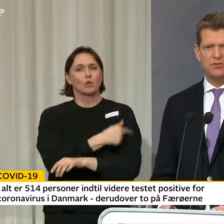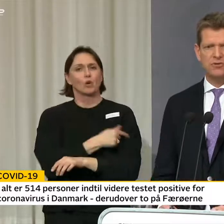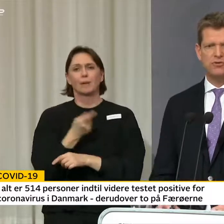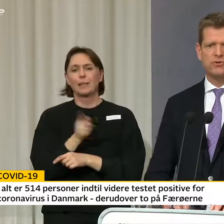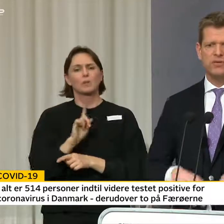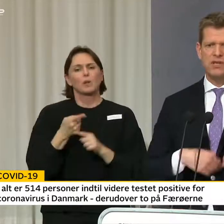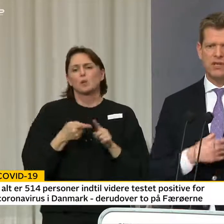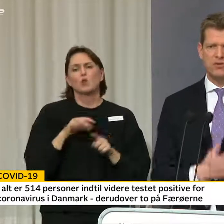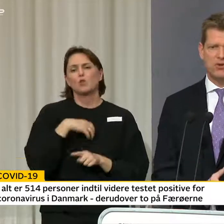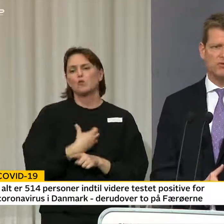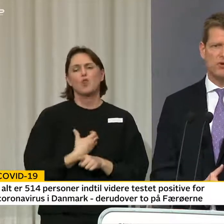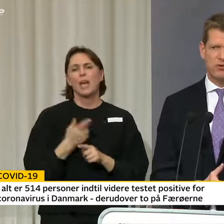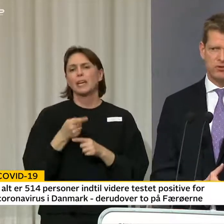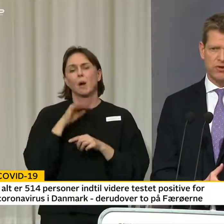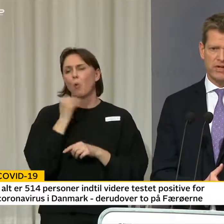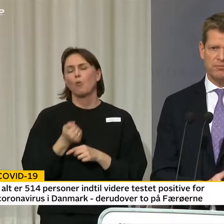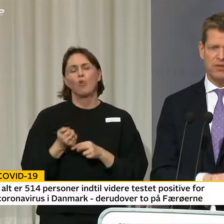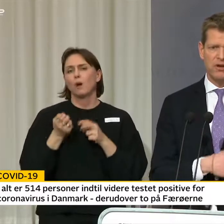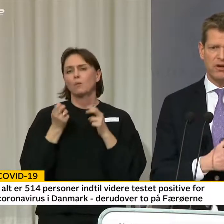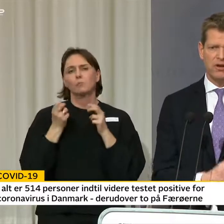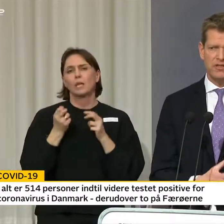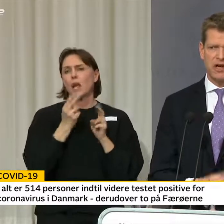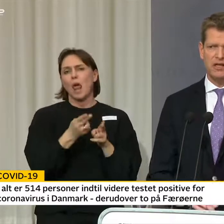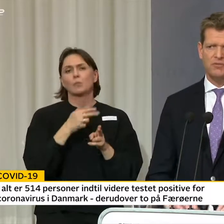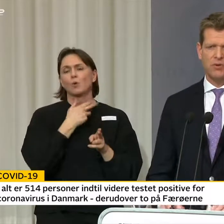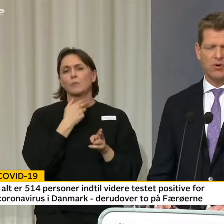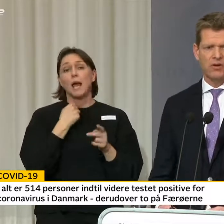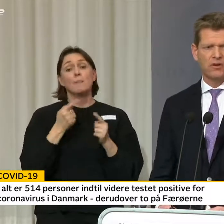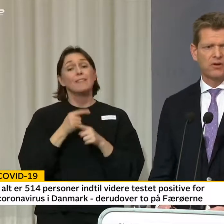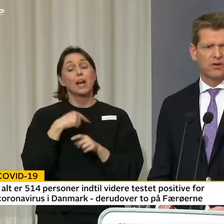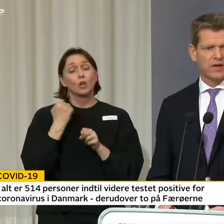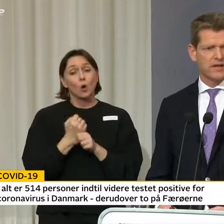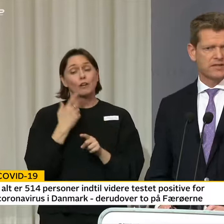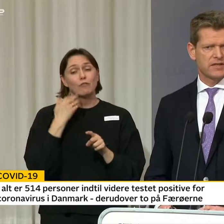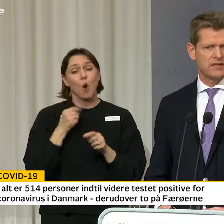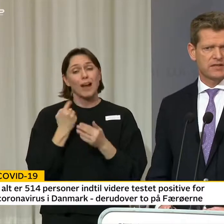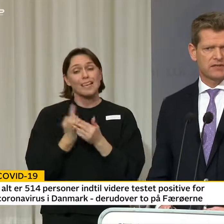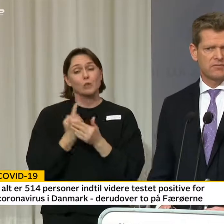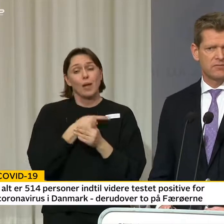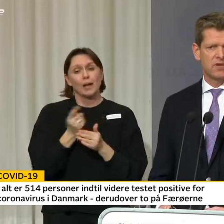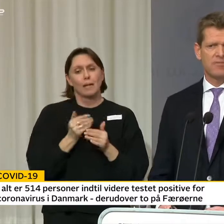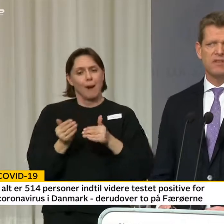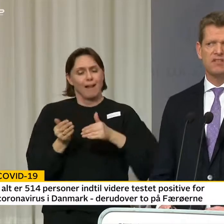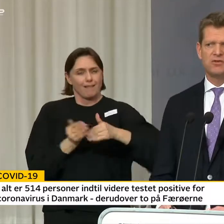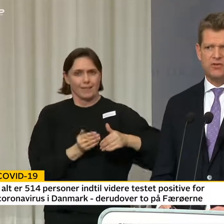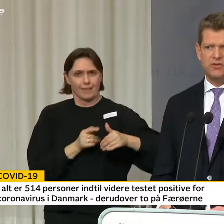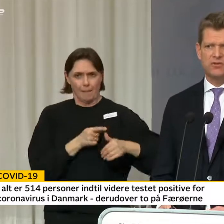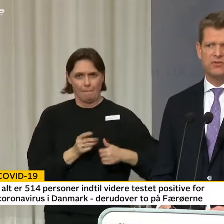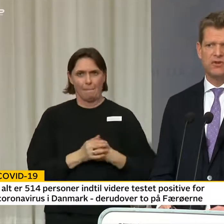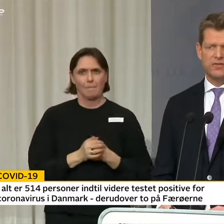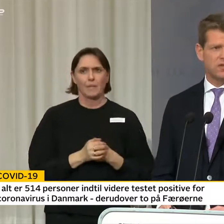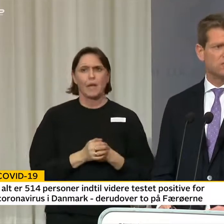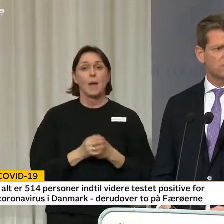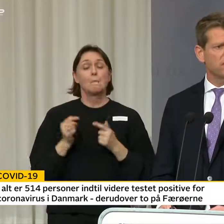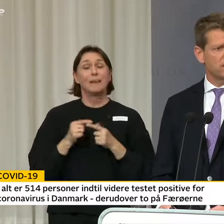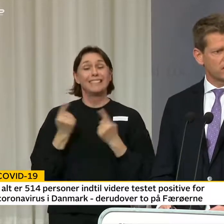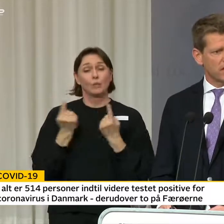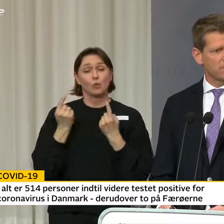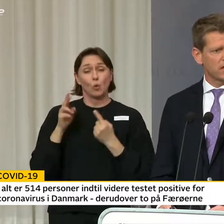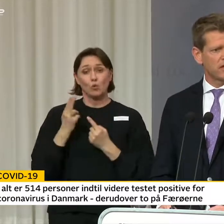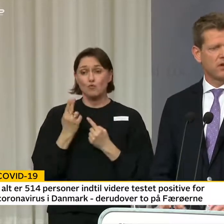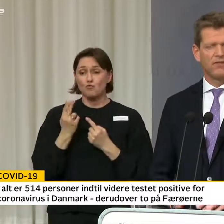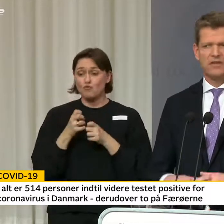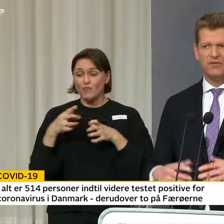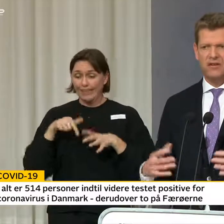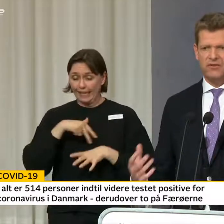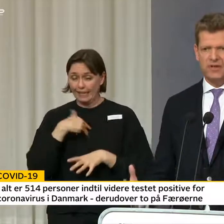indlægges på sygehuset. Men det har vi gjort for at kunne isolere dem og kontaktopspore og karantænesætte. Men i situation, hvor vi ser en udvikling i